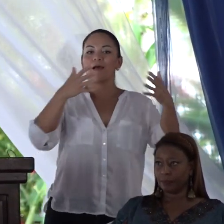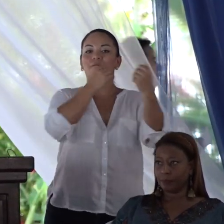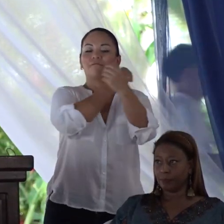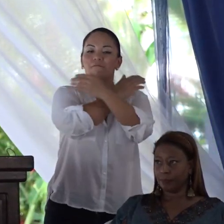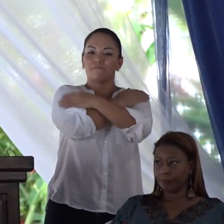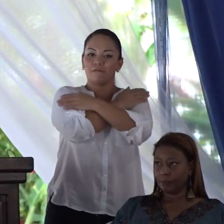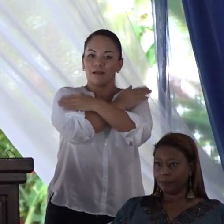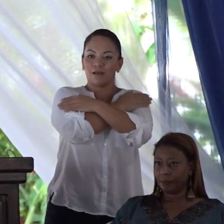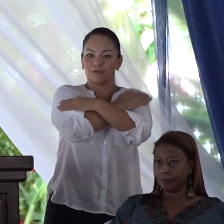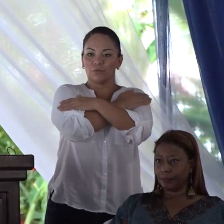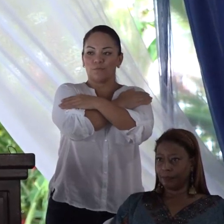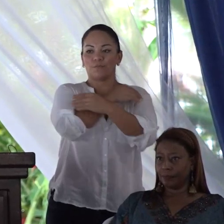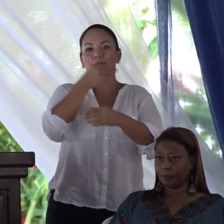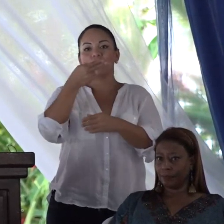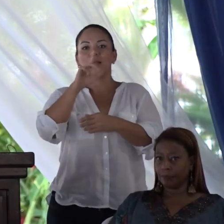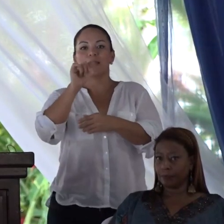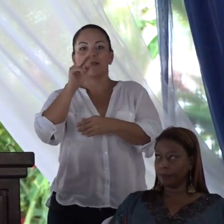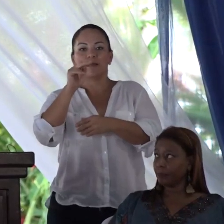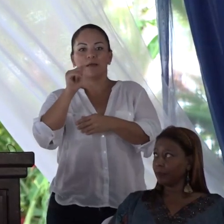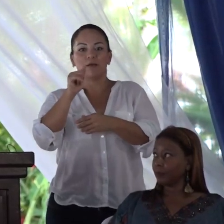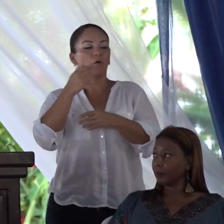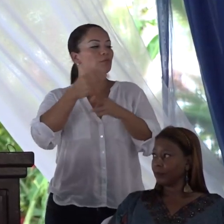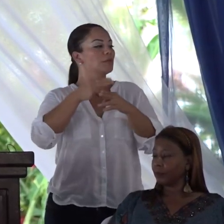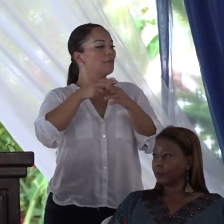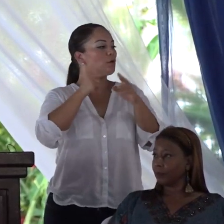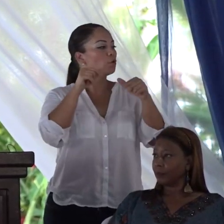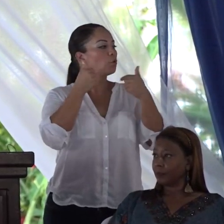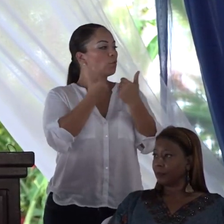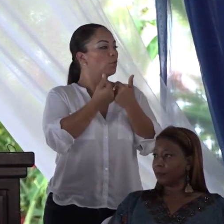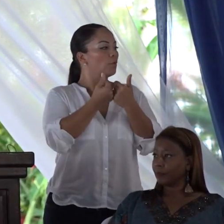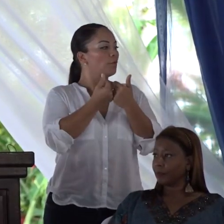a doña Elena y a, ¿cómo se llama el grupo?